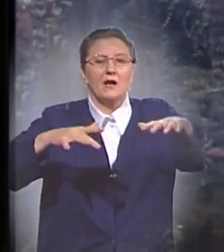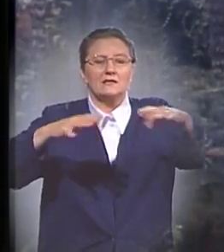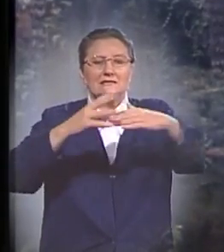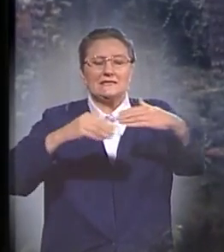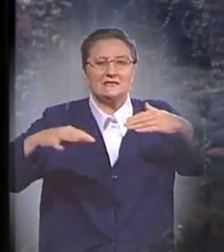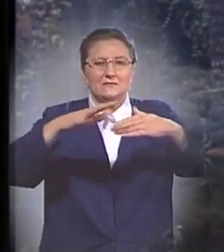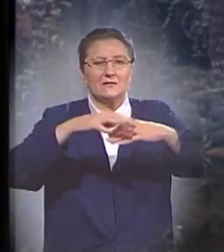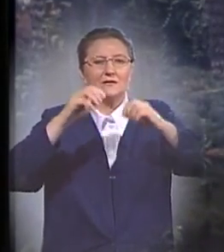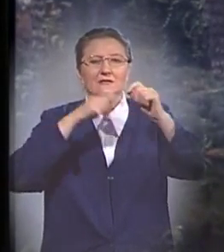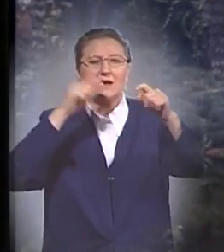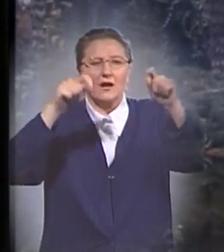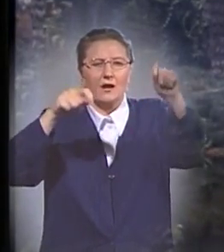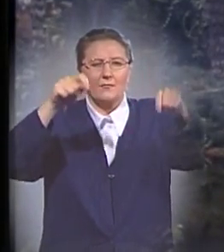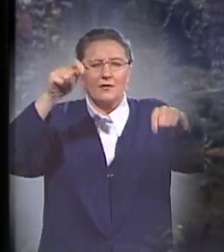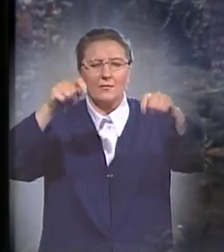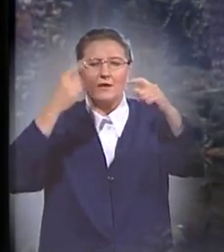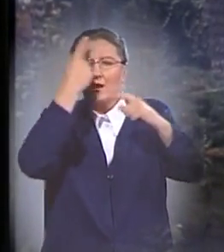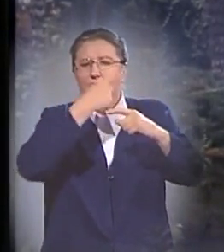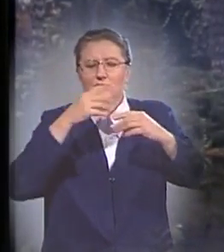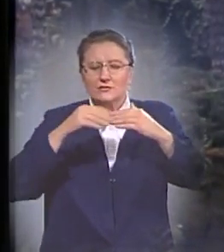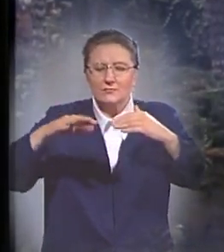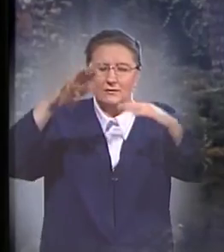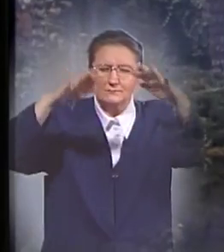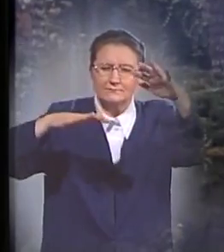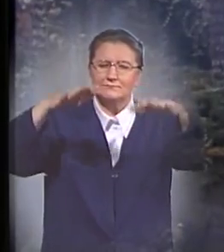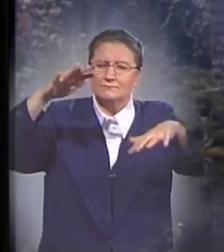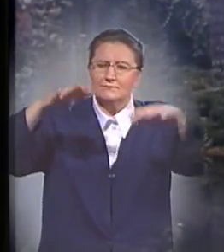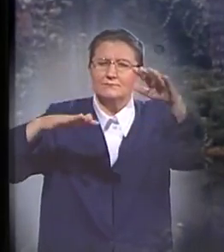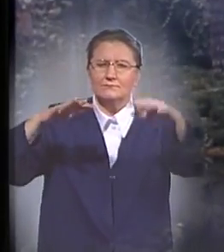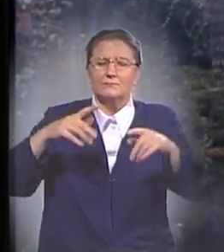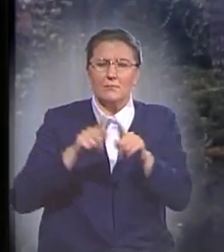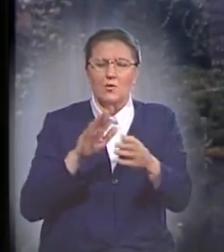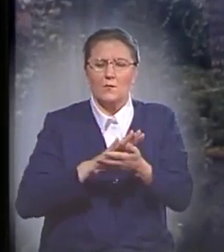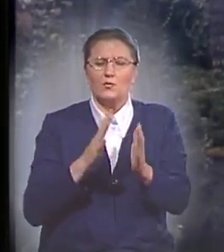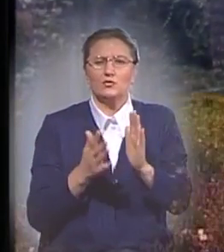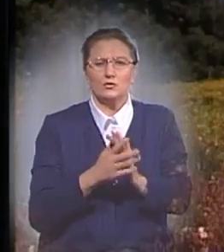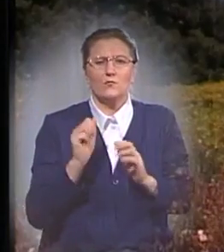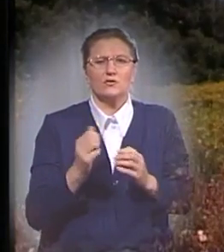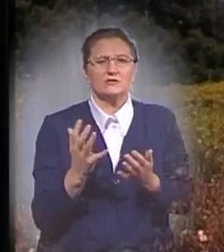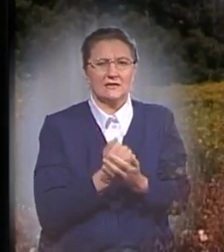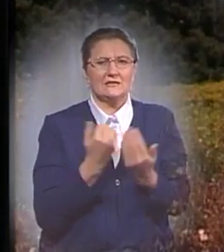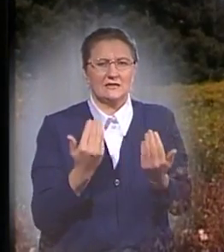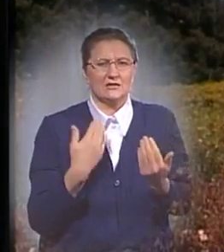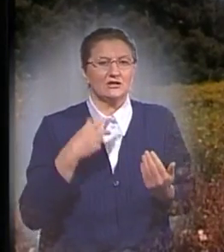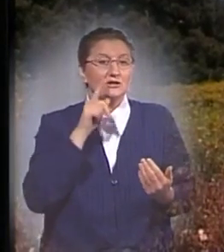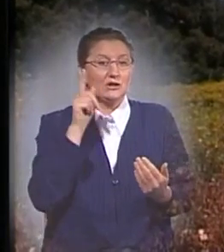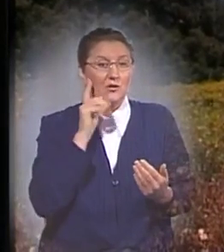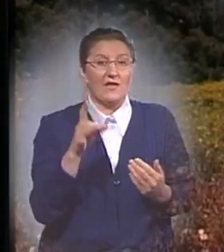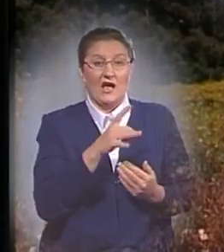орошал все лице земли. Возможно, подобные условия можно найти в некоторых наших зеленых районах на